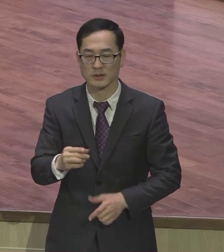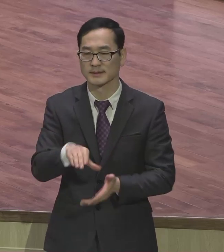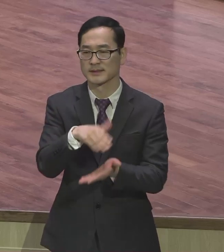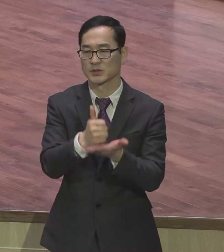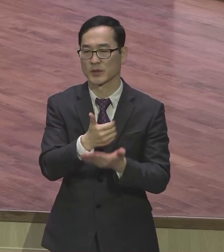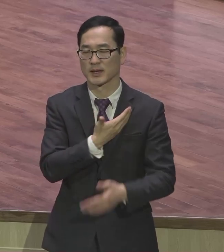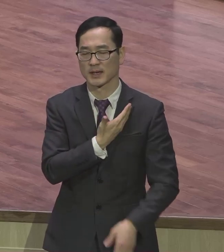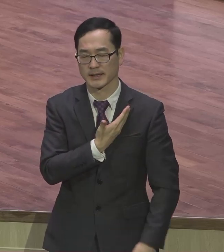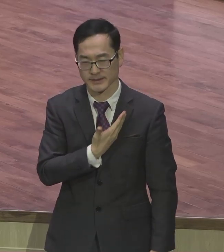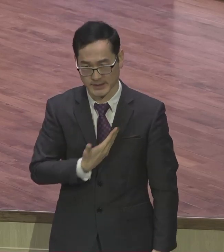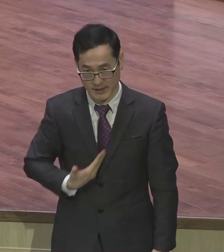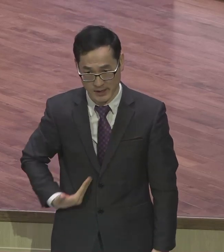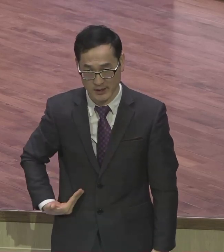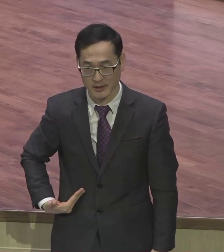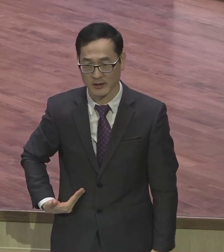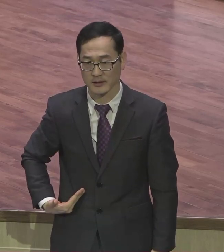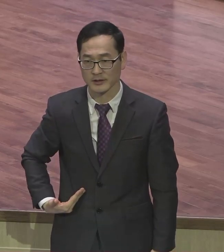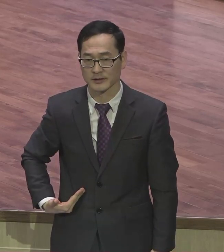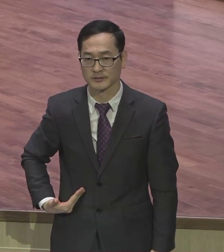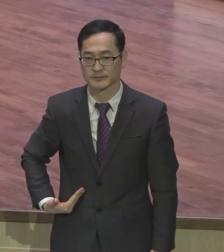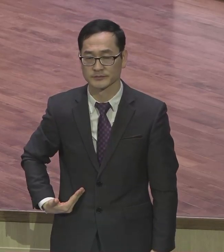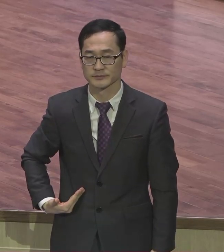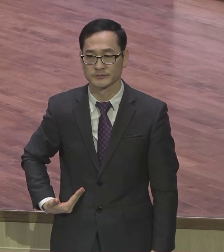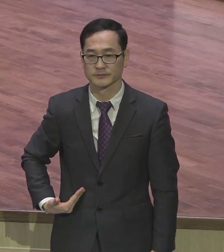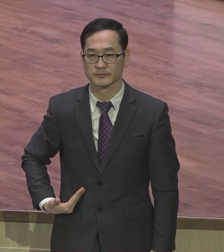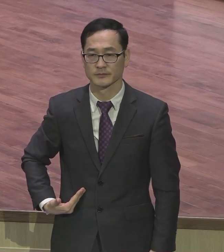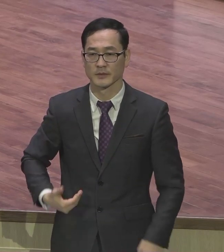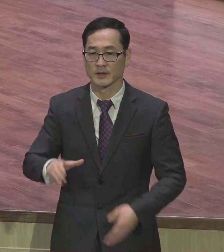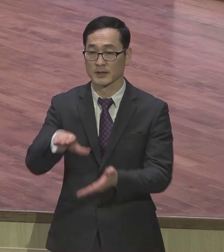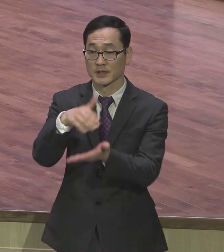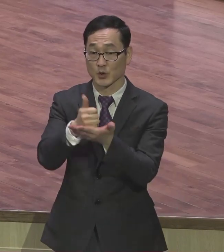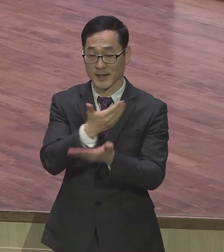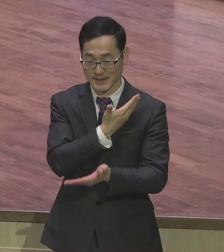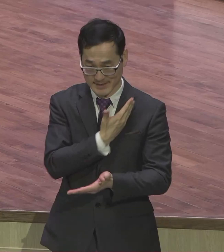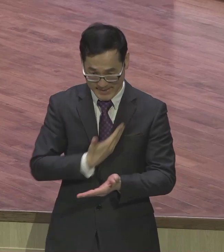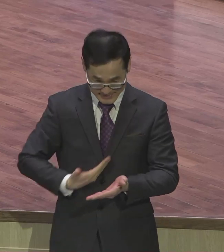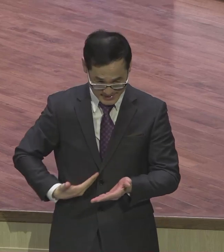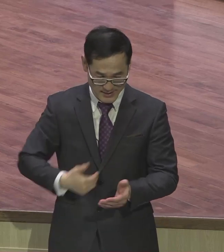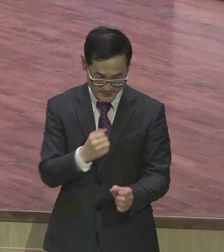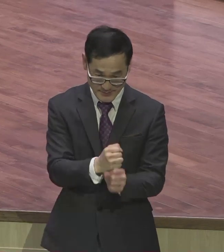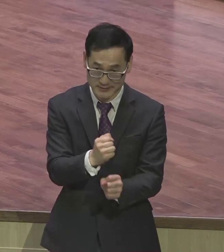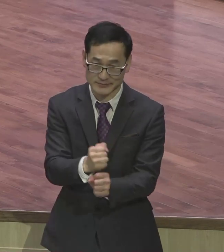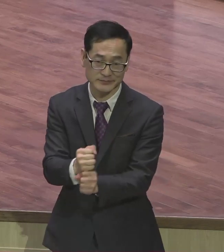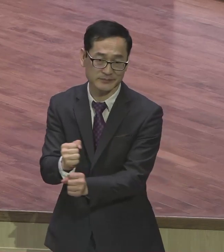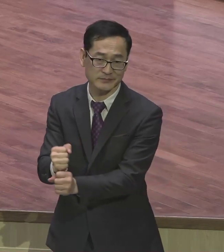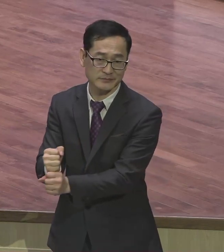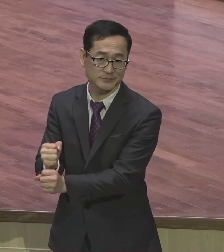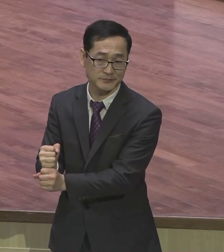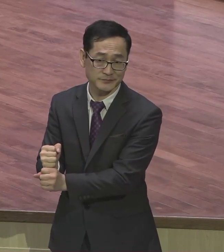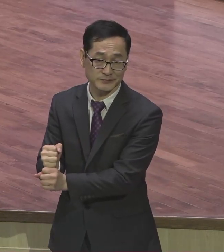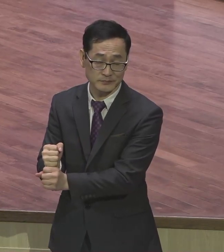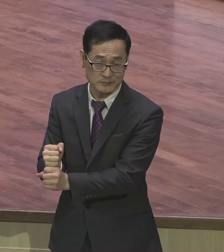그리스도의 제자로 세워가는 그리스도를 가장